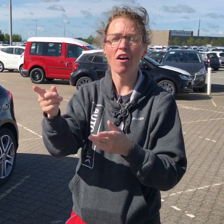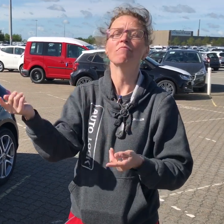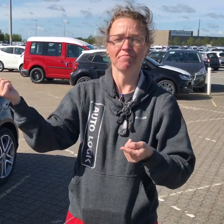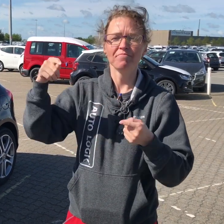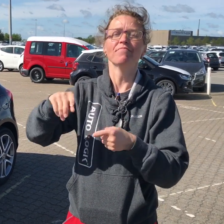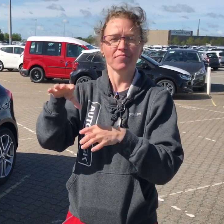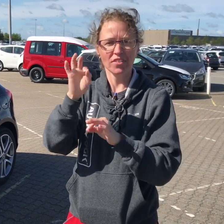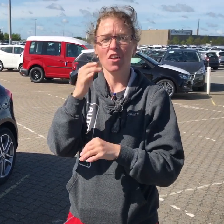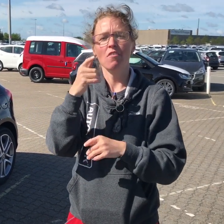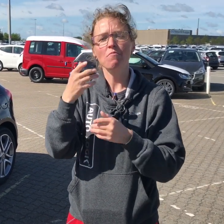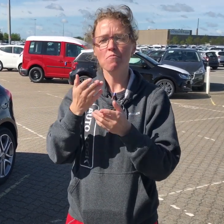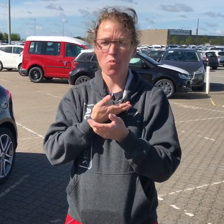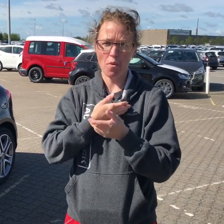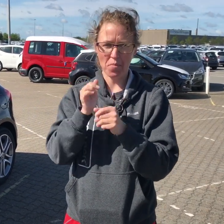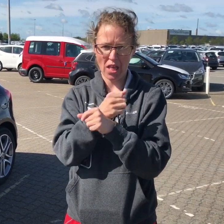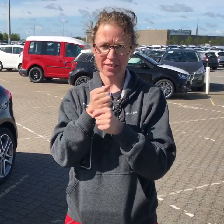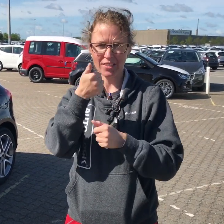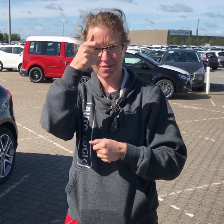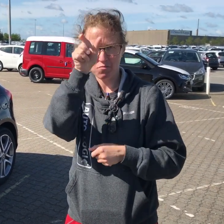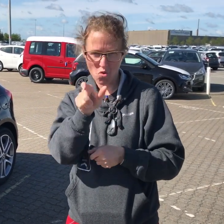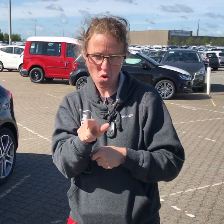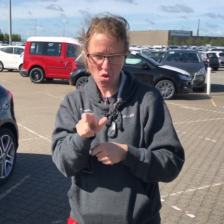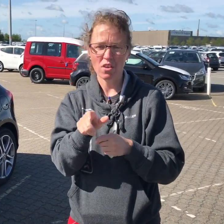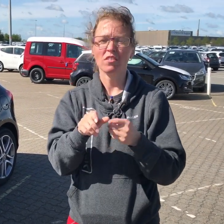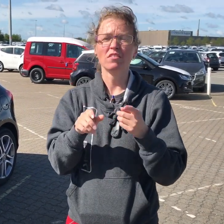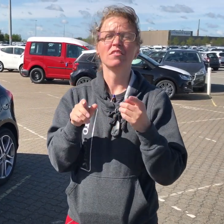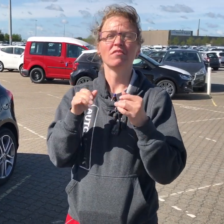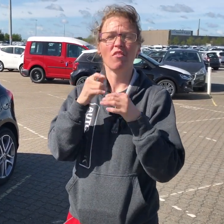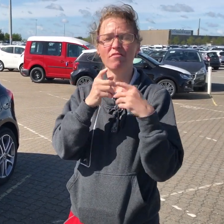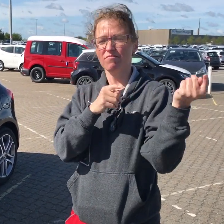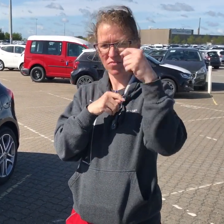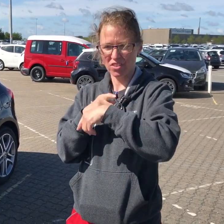Jeg fik en måneds praktik, kom til samtale, og vi blev enige.